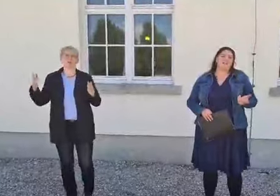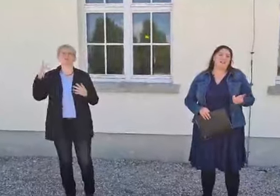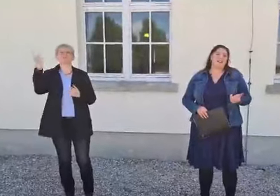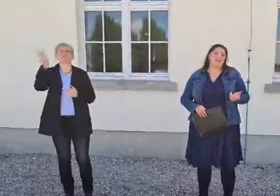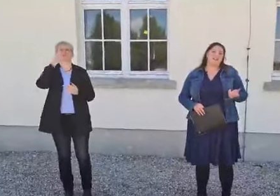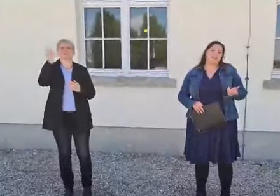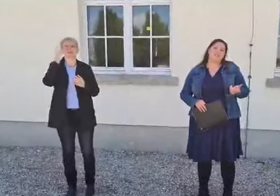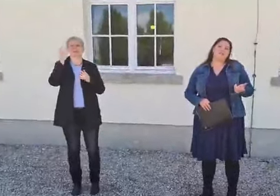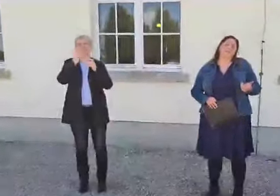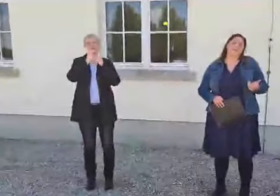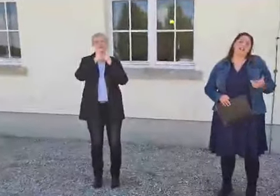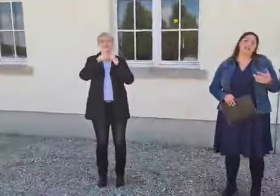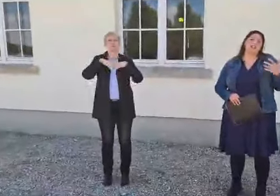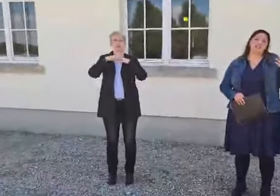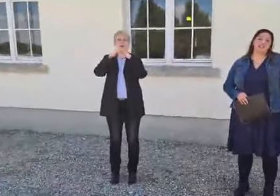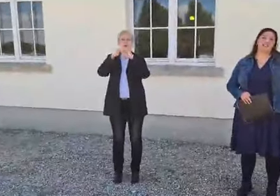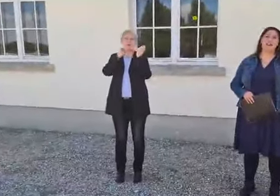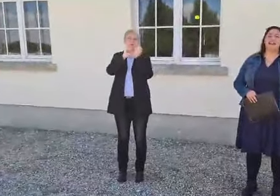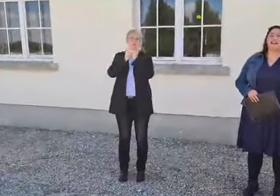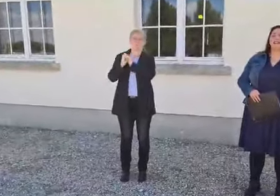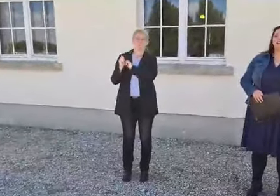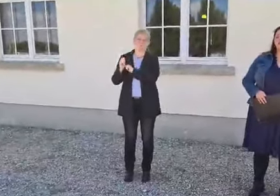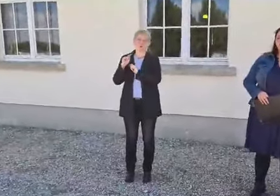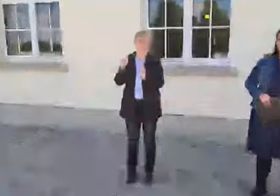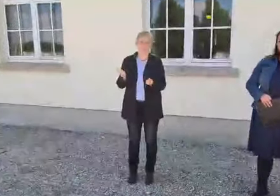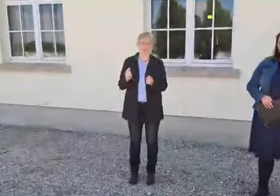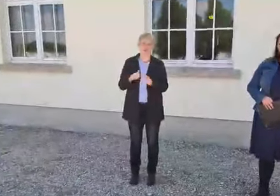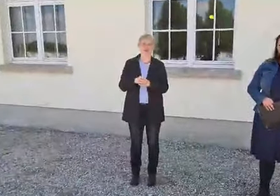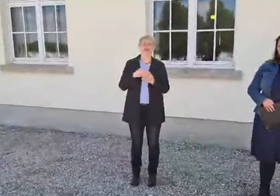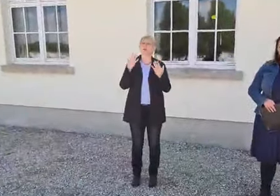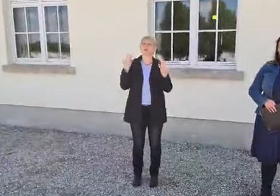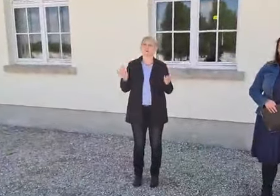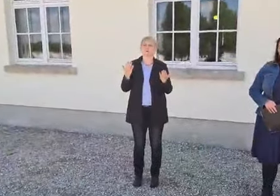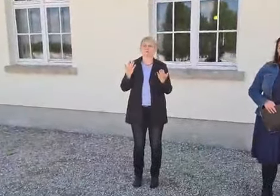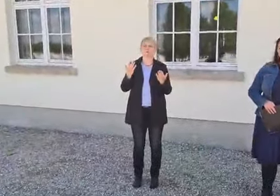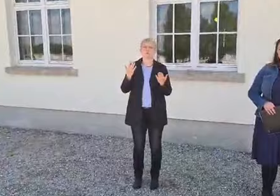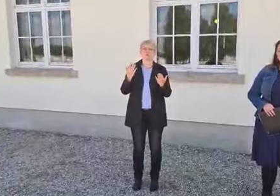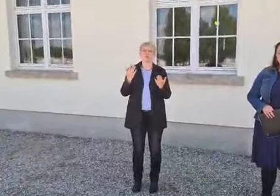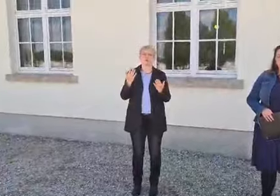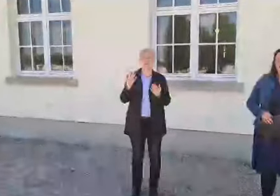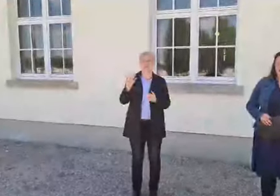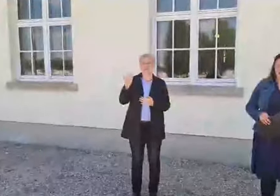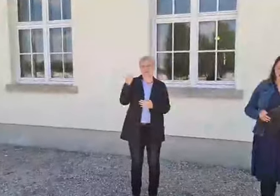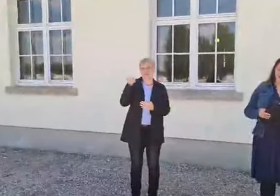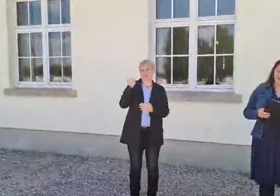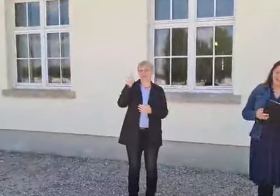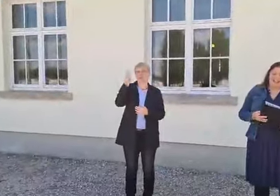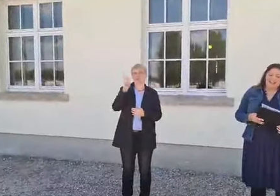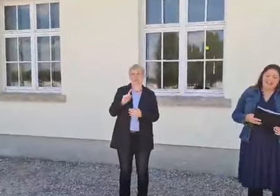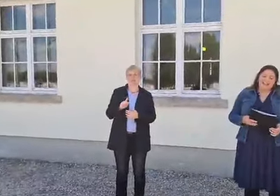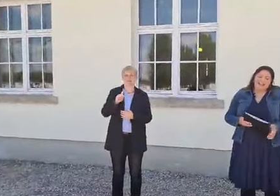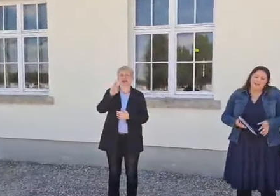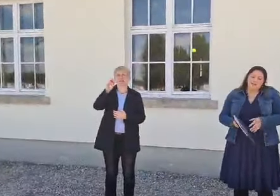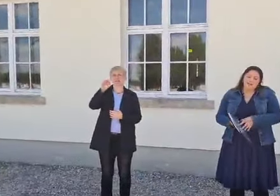Veränderungen hier auf diesem Platz. Auch die wurden von Max am Donnerstag erklärt. Ich habe noch